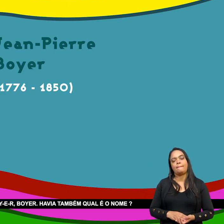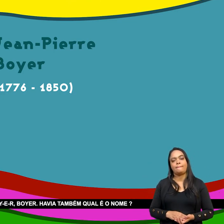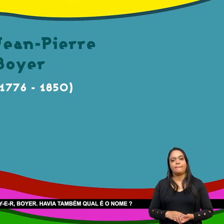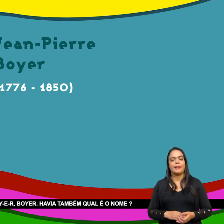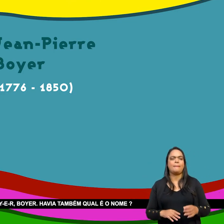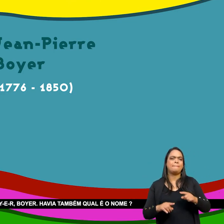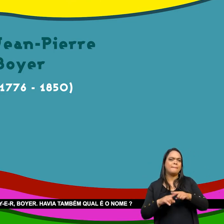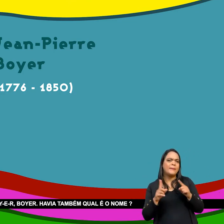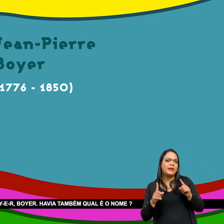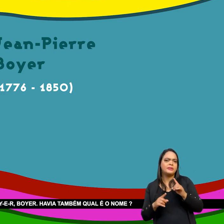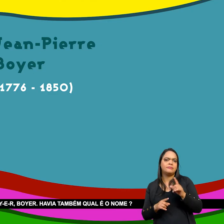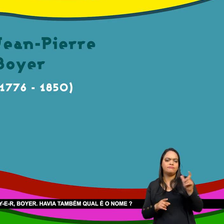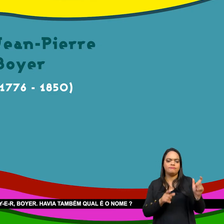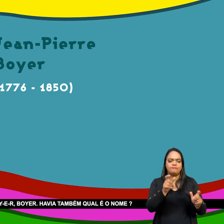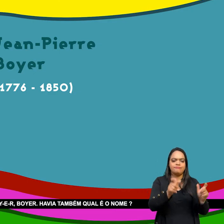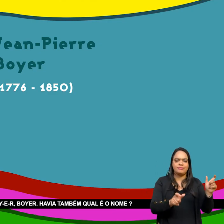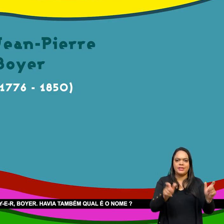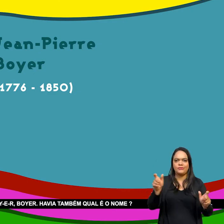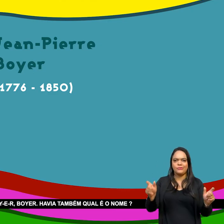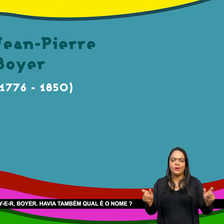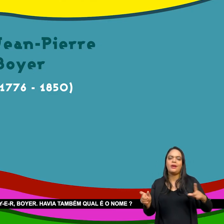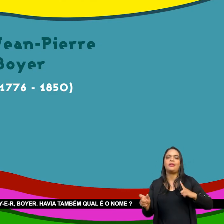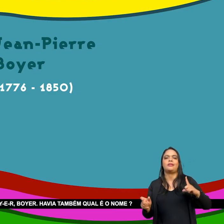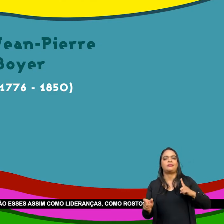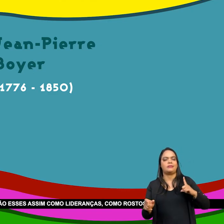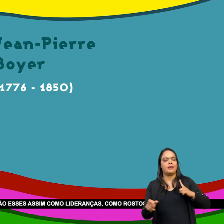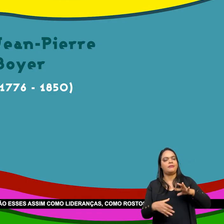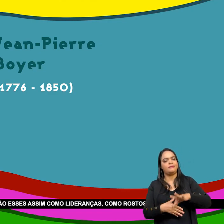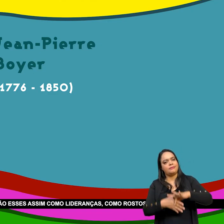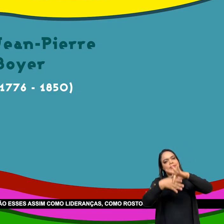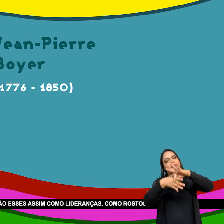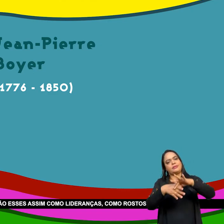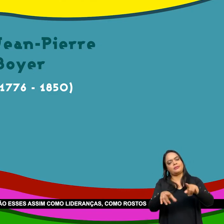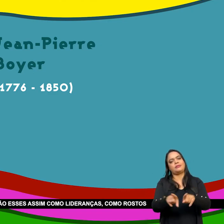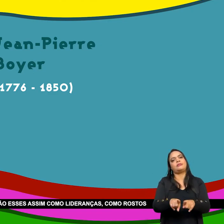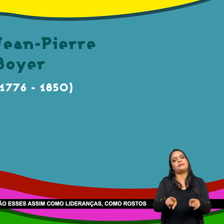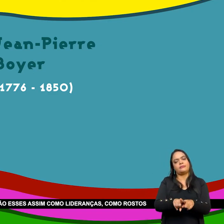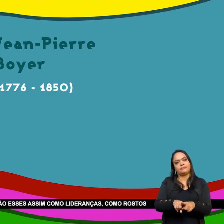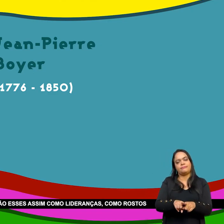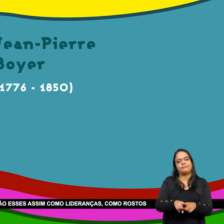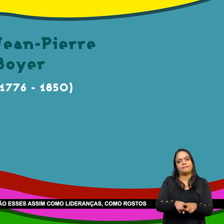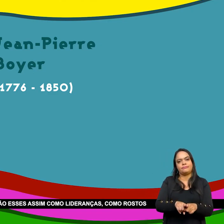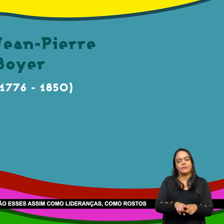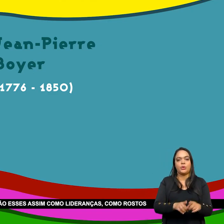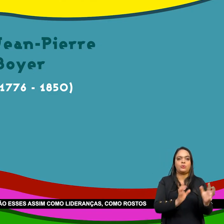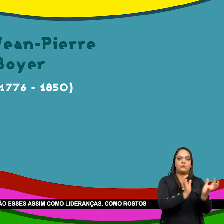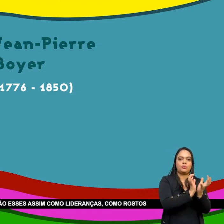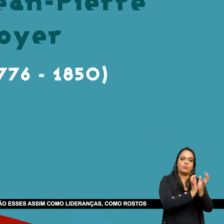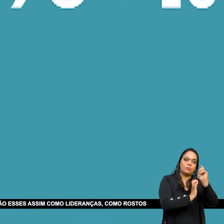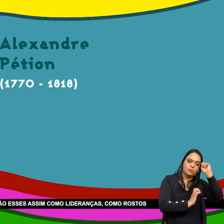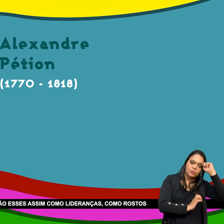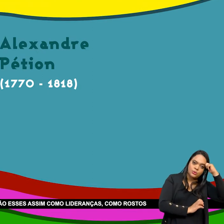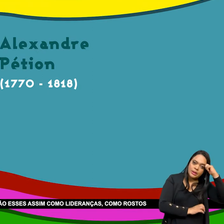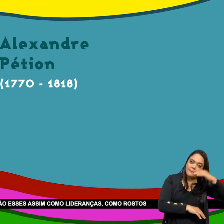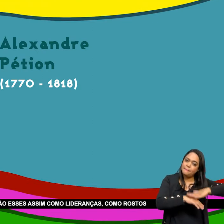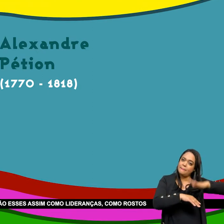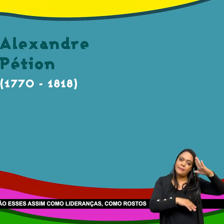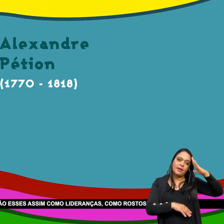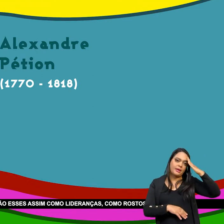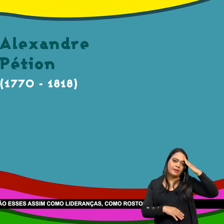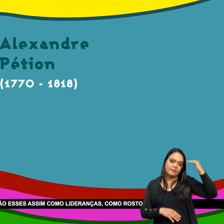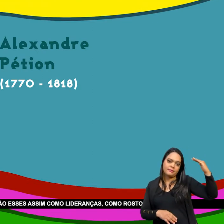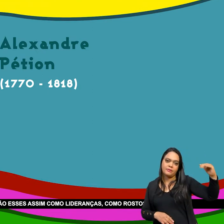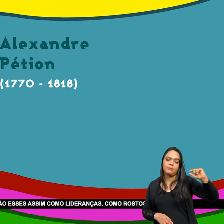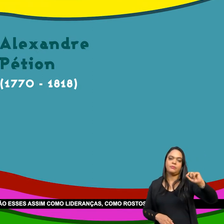Havia também O O nome Sim O Rigor O Boiê E o Petion